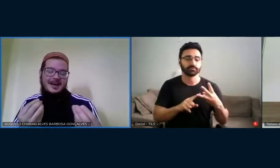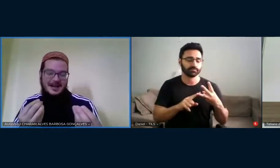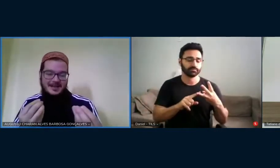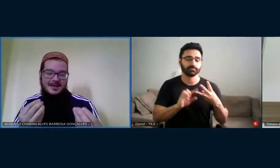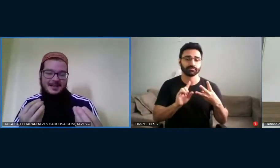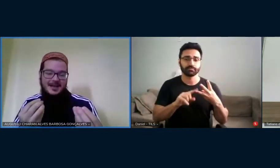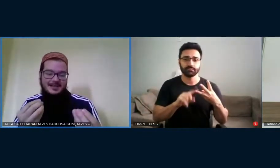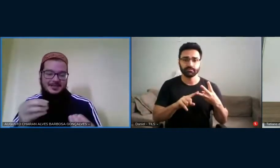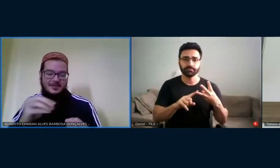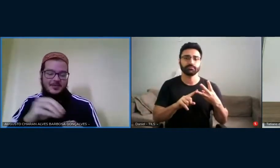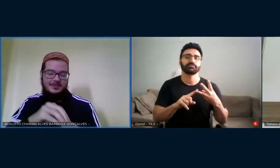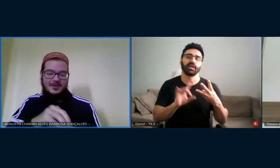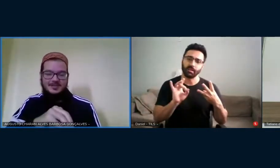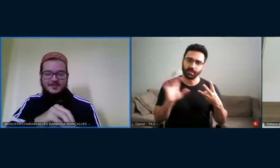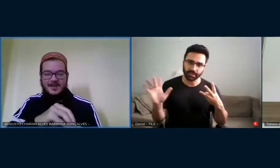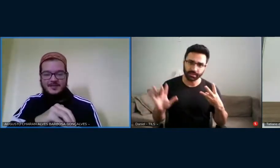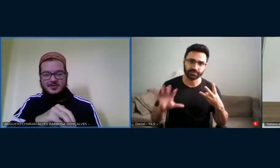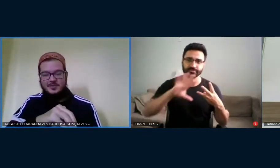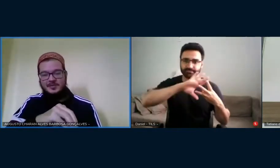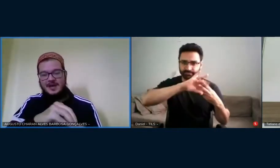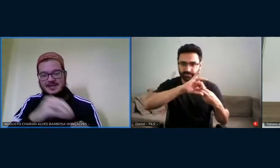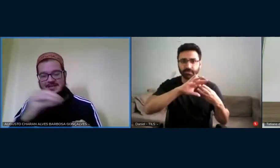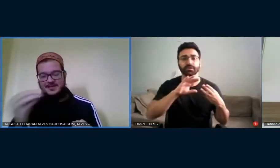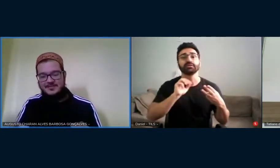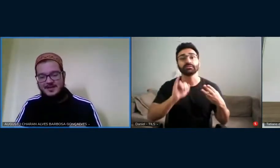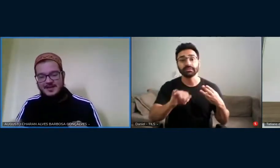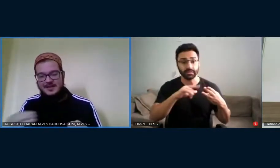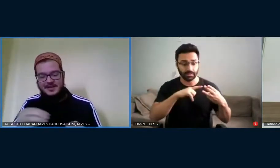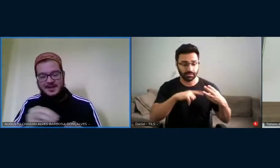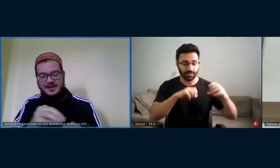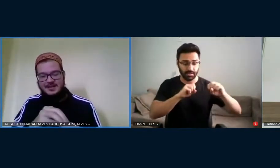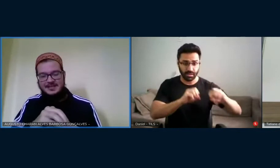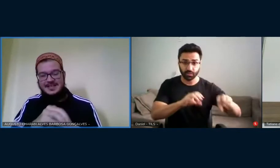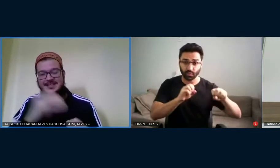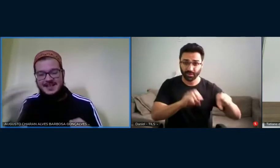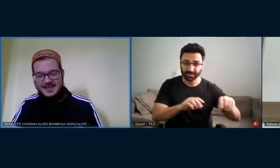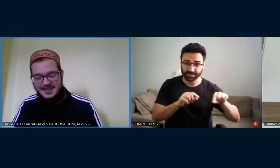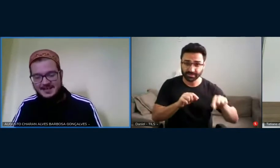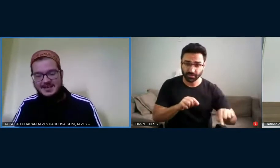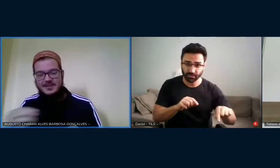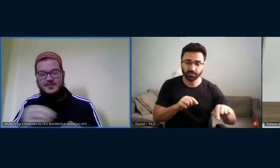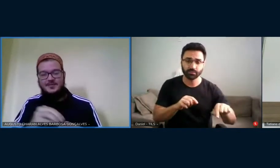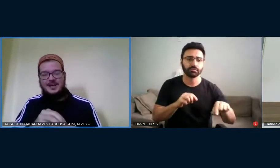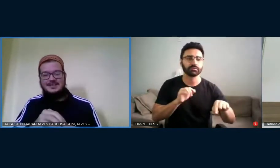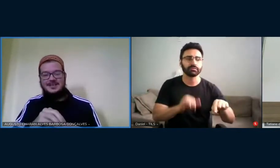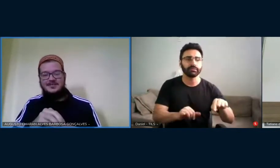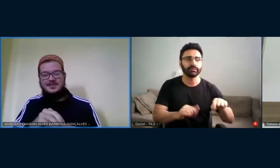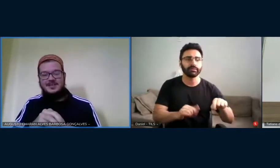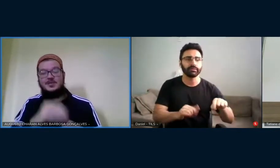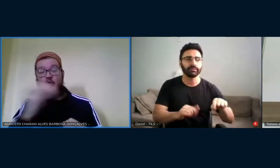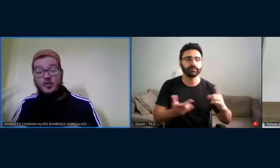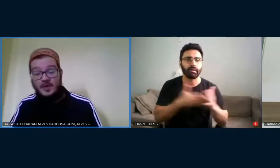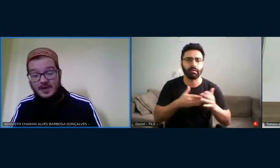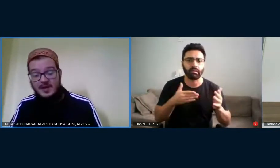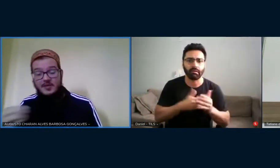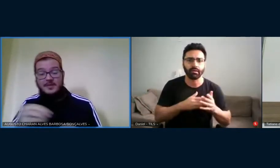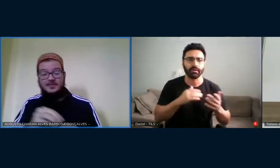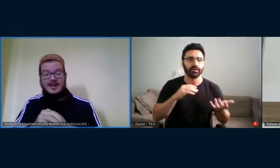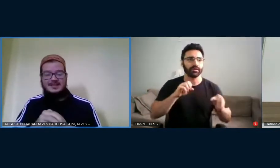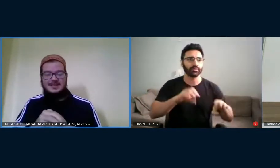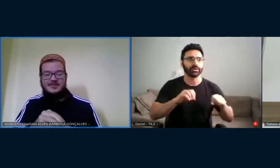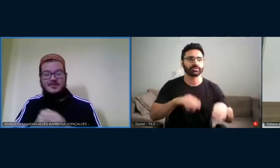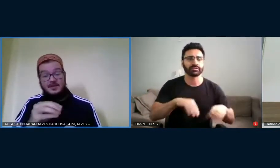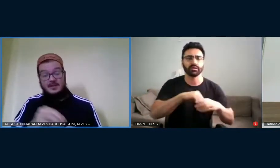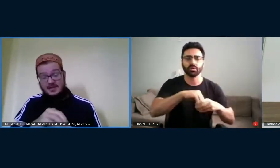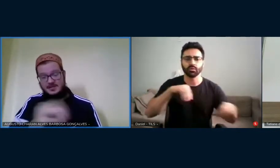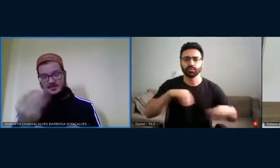à liberdade. Então, enquanto nós tivermos uma educação que ainda cerceia, uma educação que exclui, uma